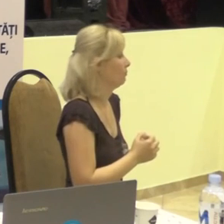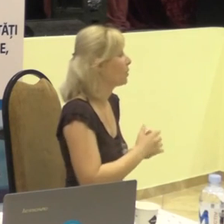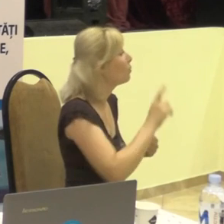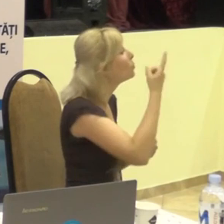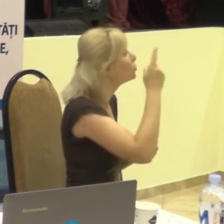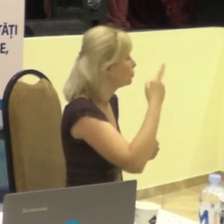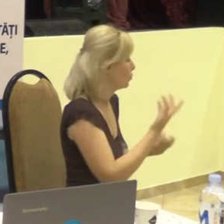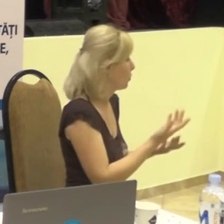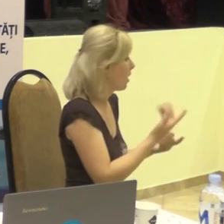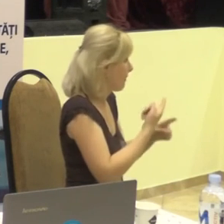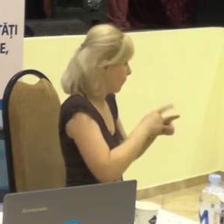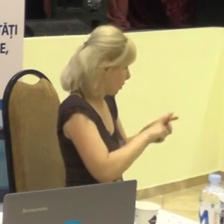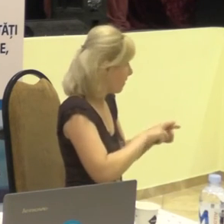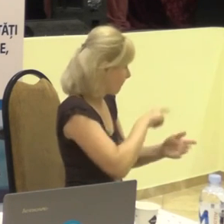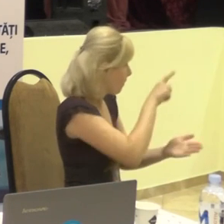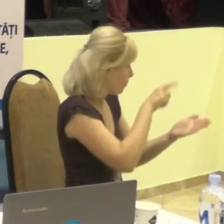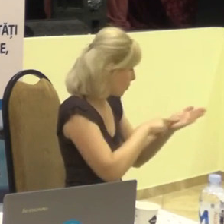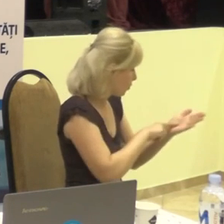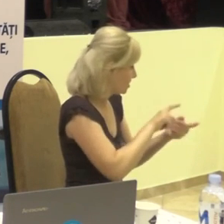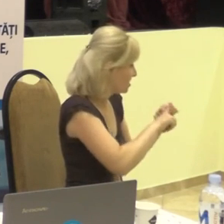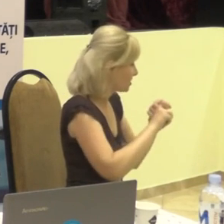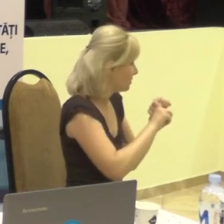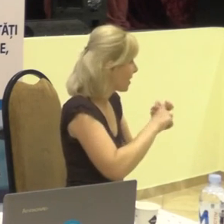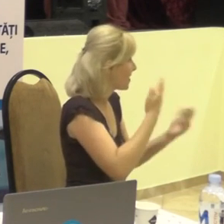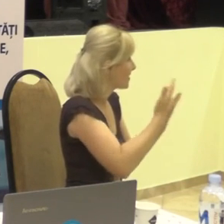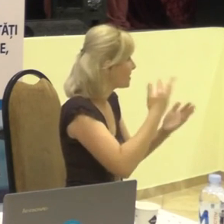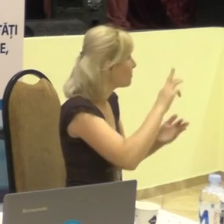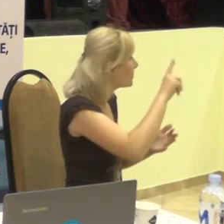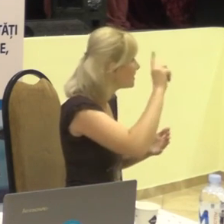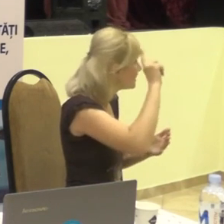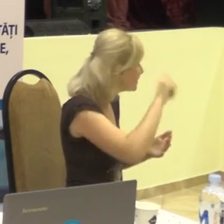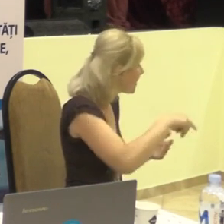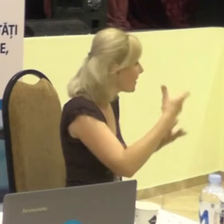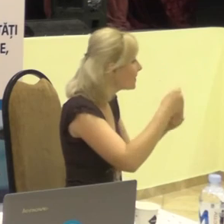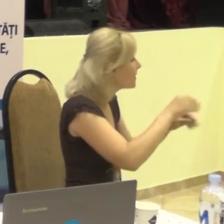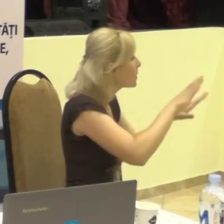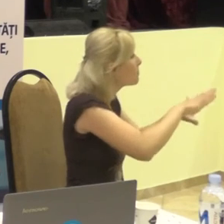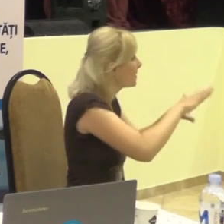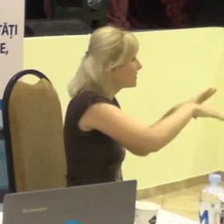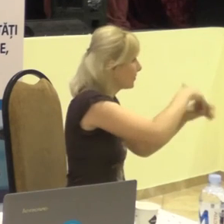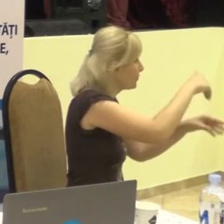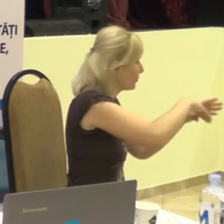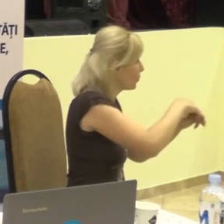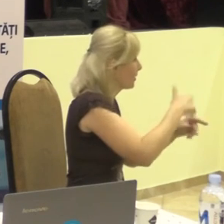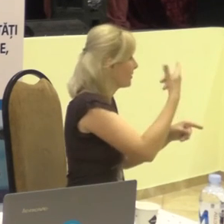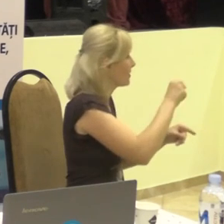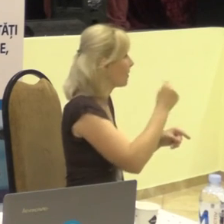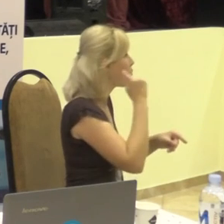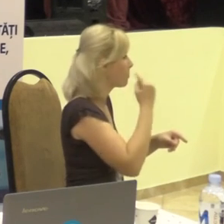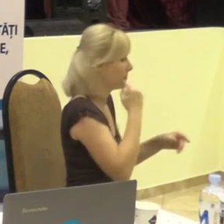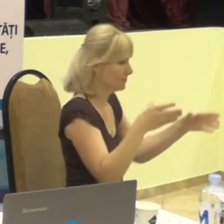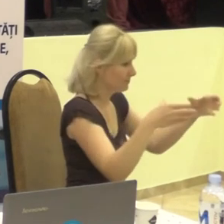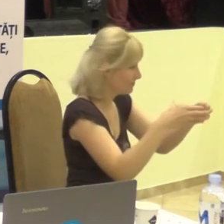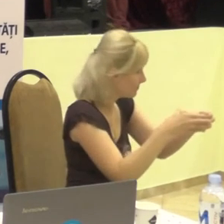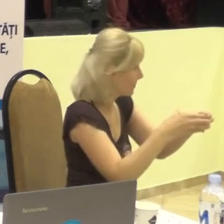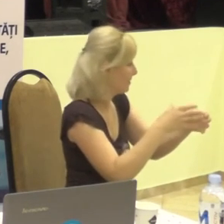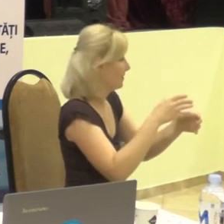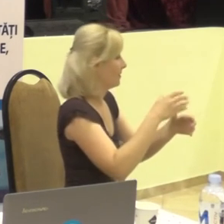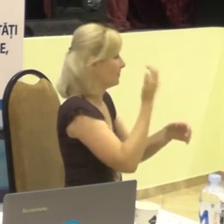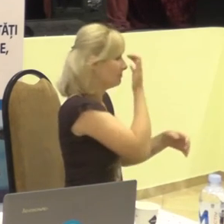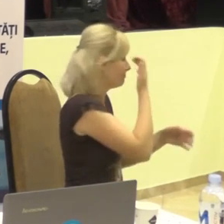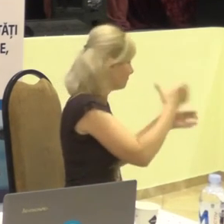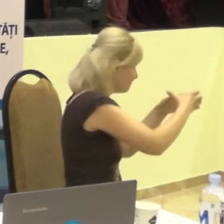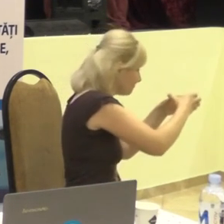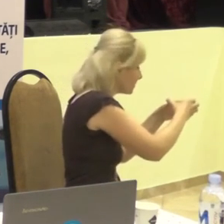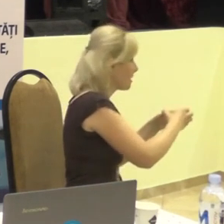acestei întrebări era că dacă noi cunoaștem unde se află aceste secții de vot, unde locuiesc compact diferite categorii de persoane cu